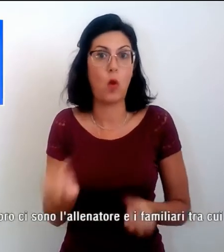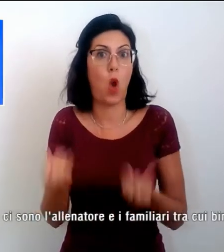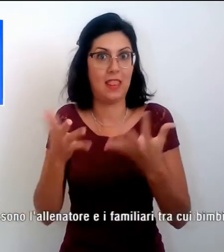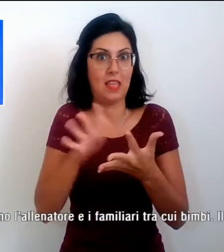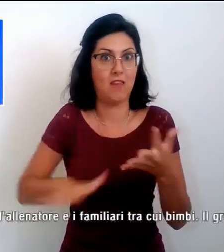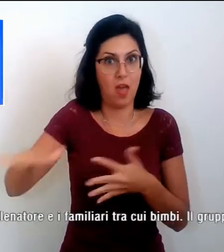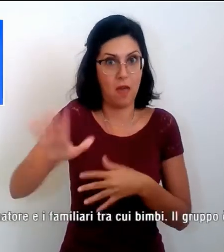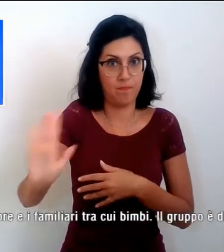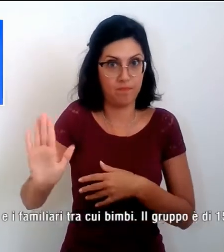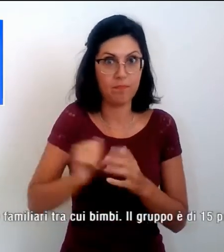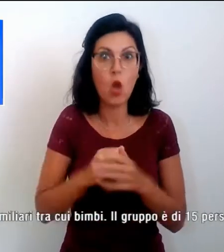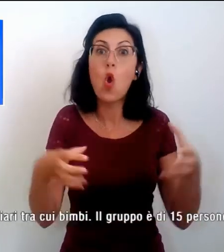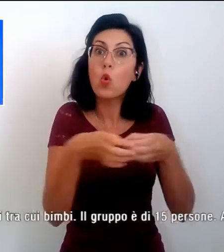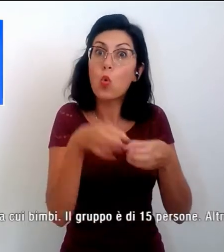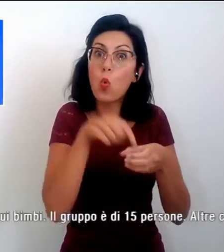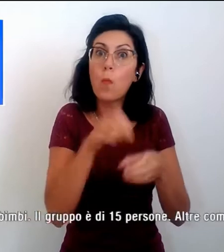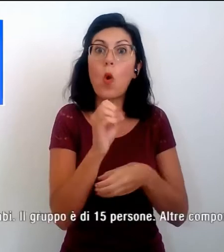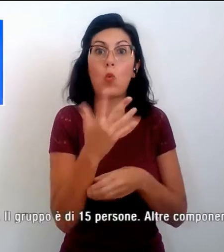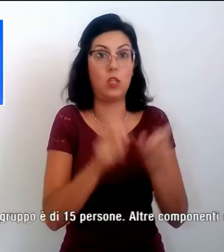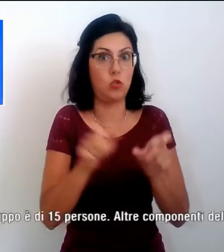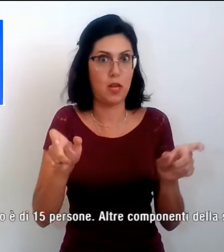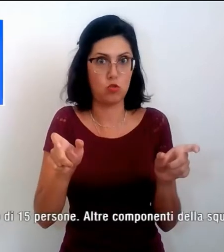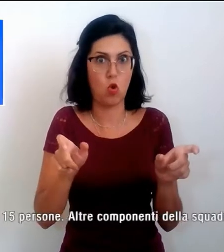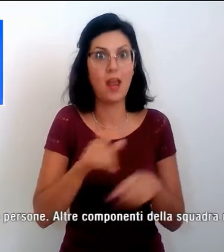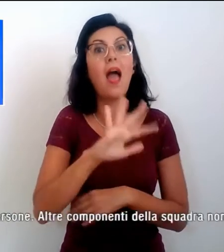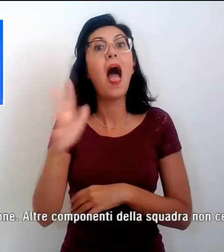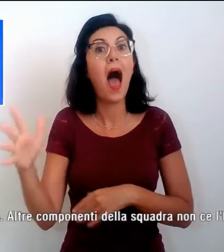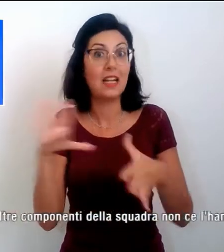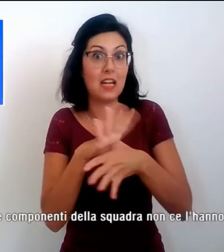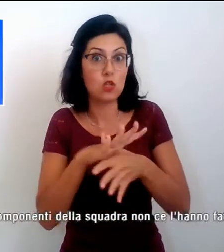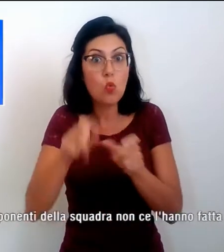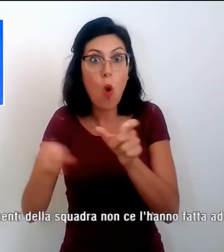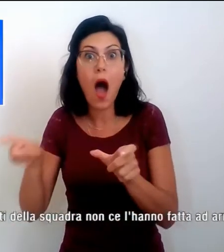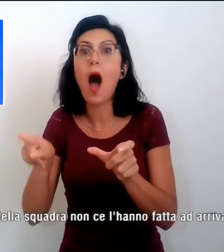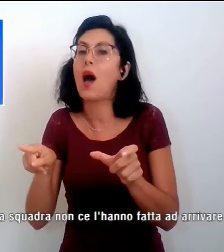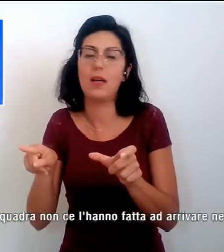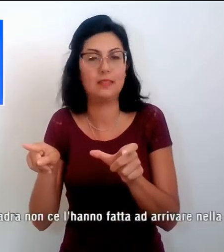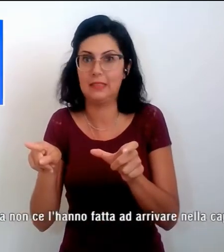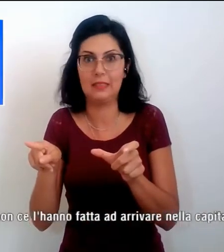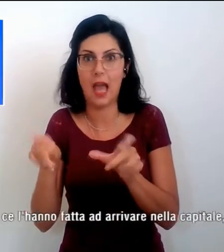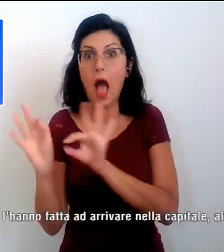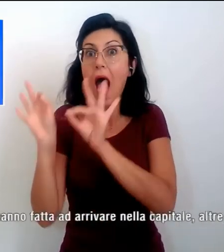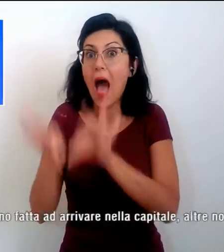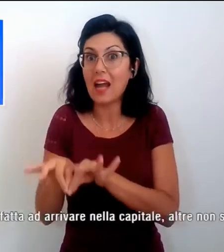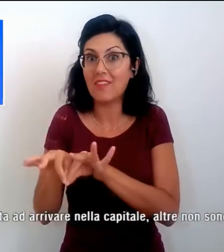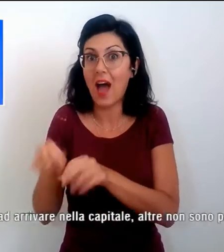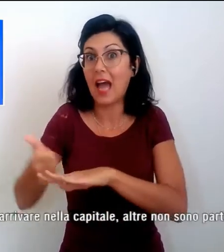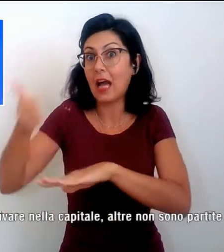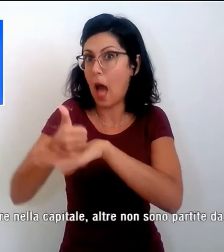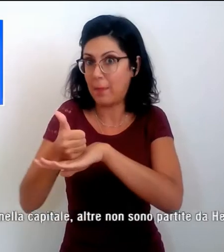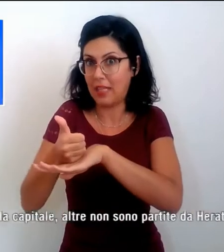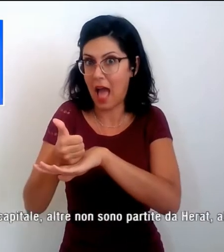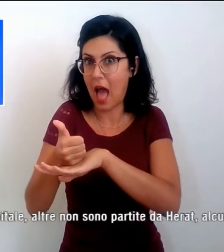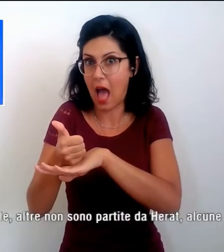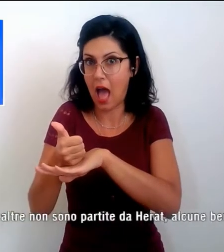Il gruppo è di 15 persone. Altre componenti della squadra non ce l'hanno fatta ad arrivare alla capitale. Oltre